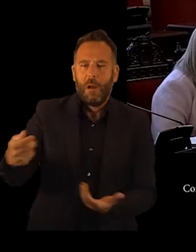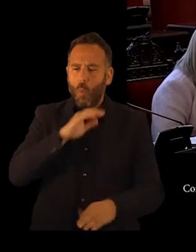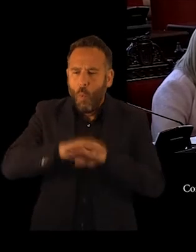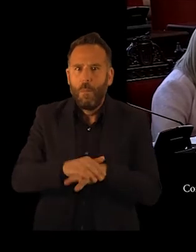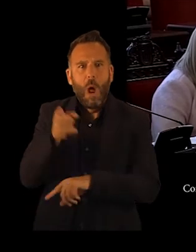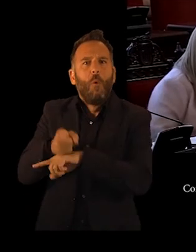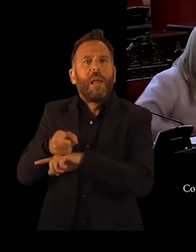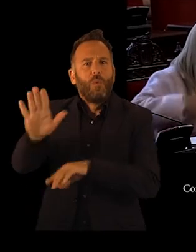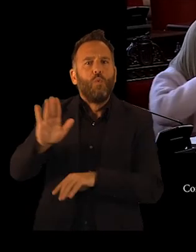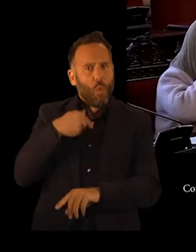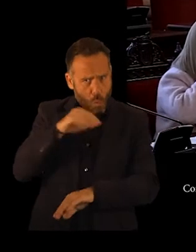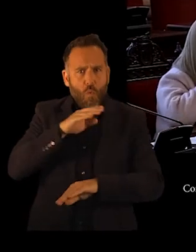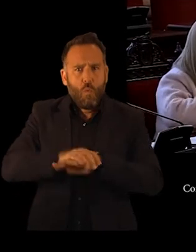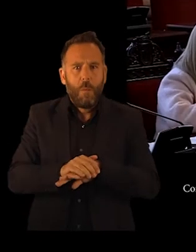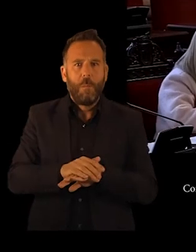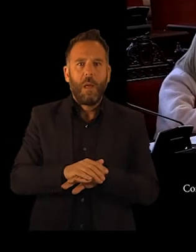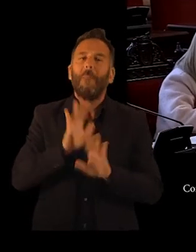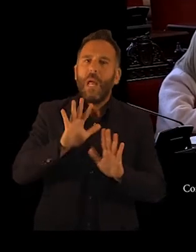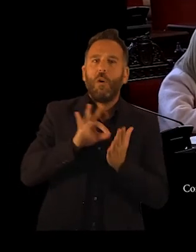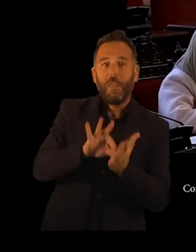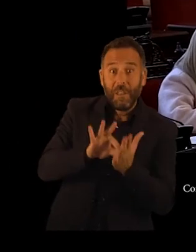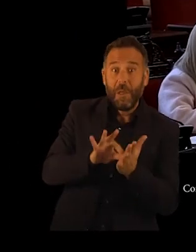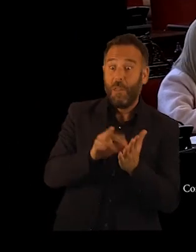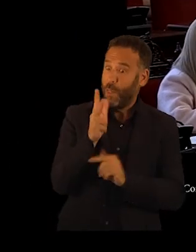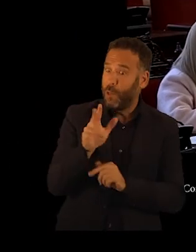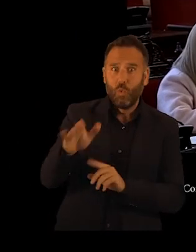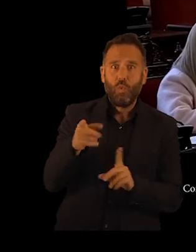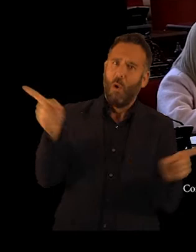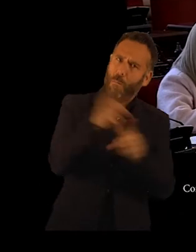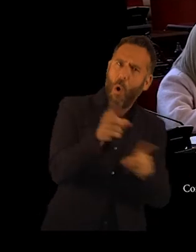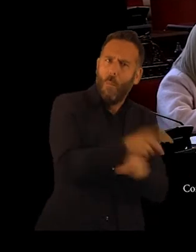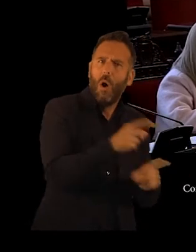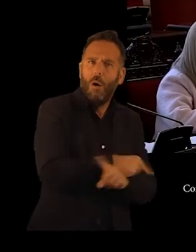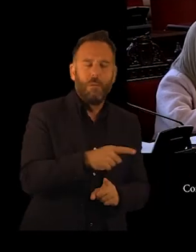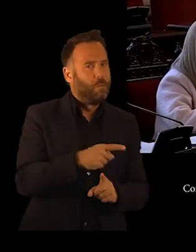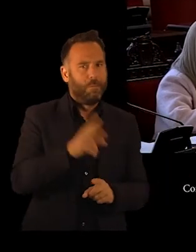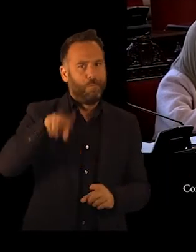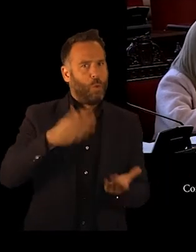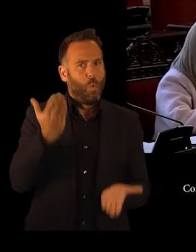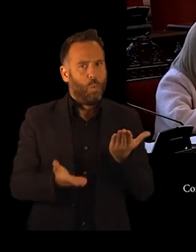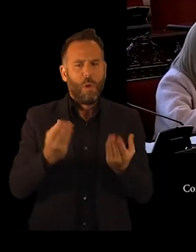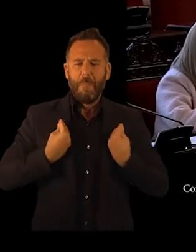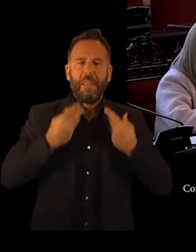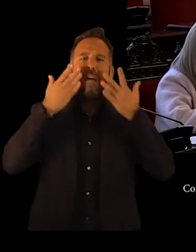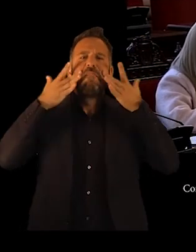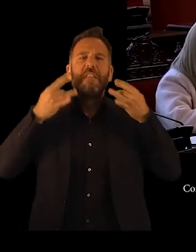eliminado los derechos y los servicios más elementales con los que defenderse en el día a día para poder afrontar una vida digna.